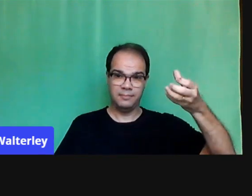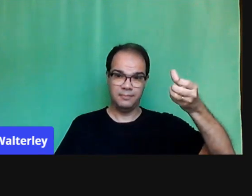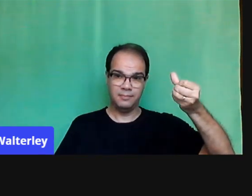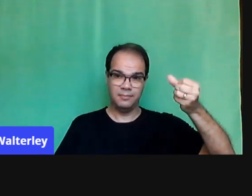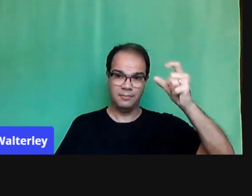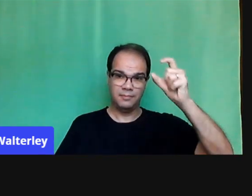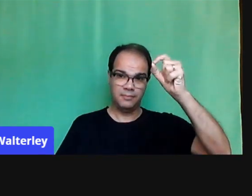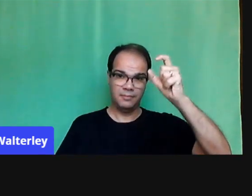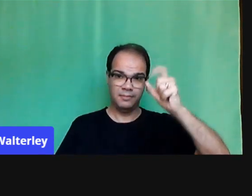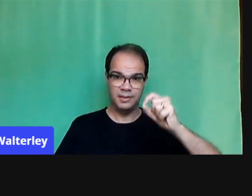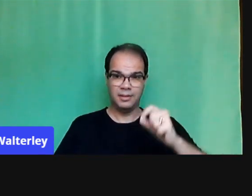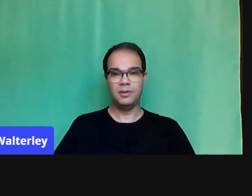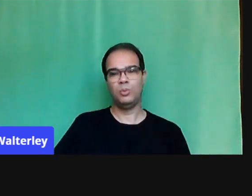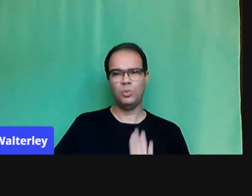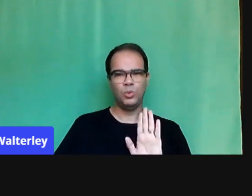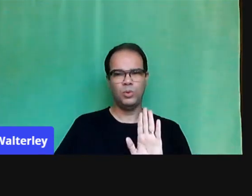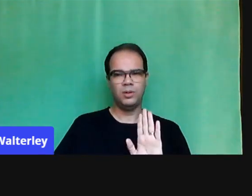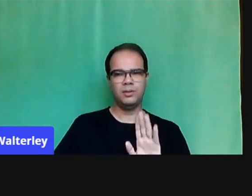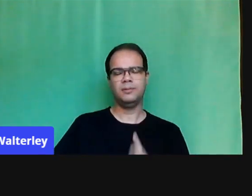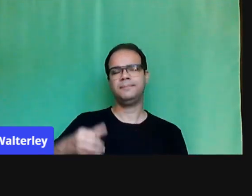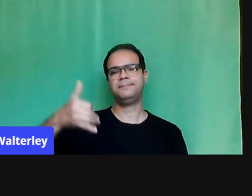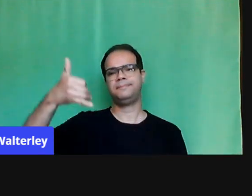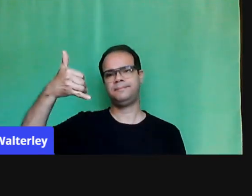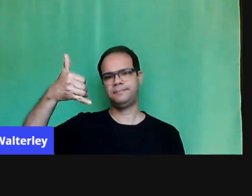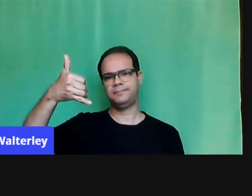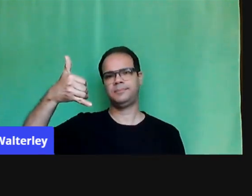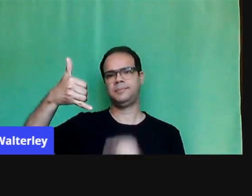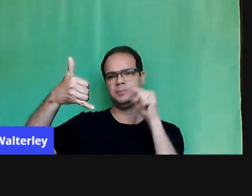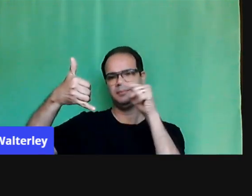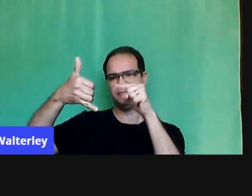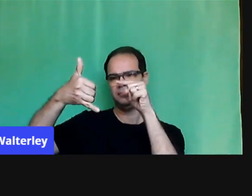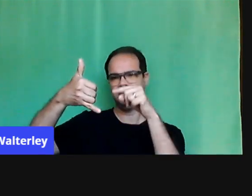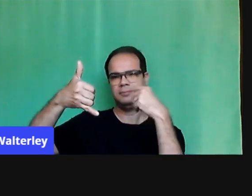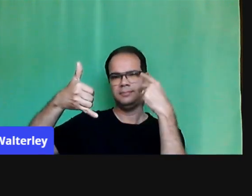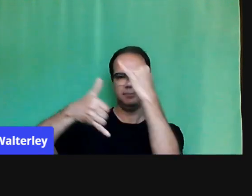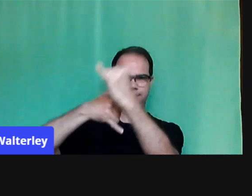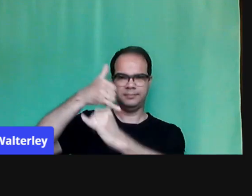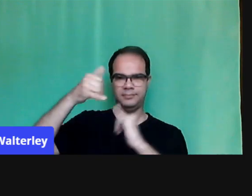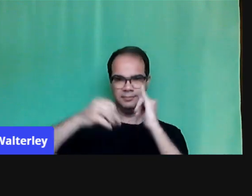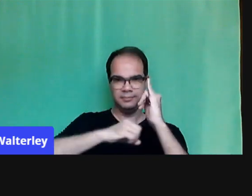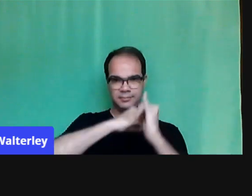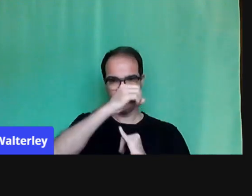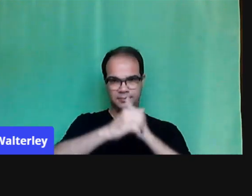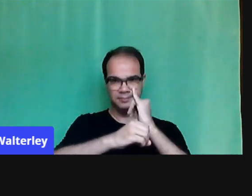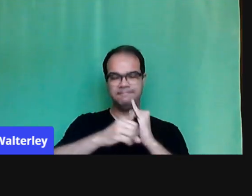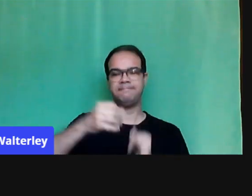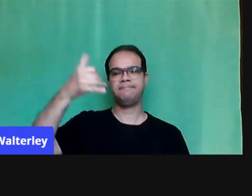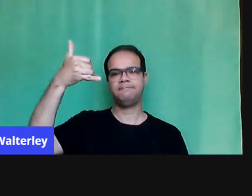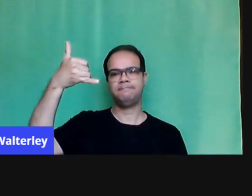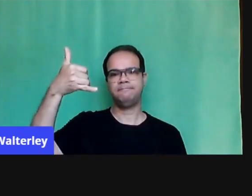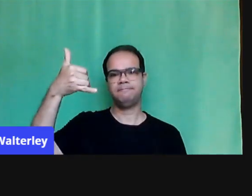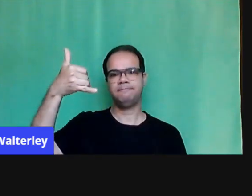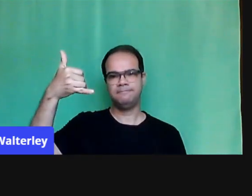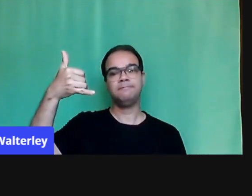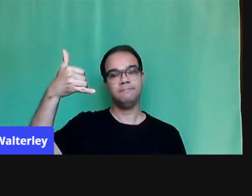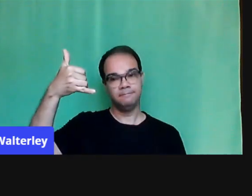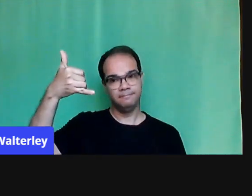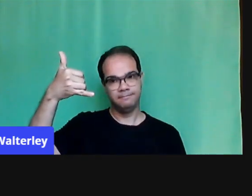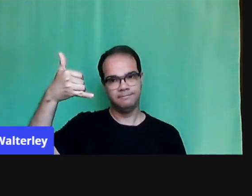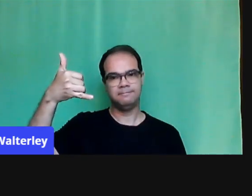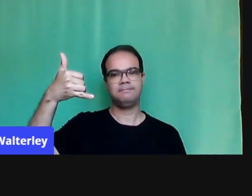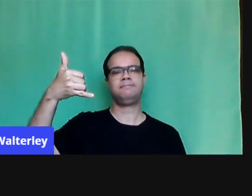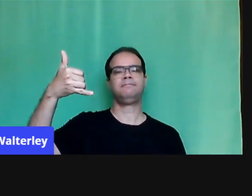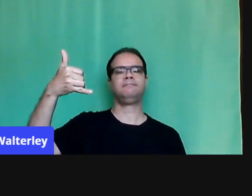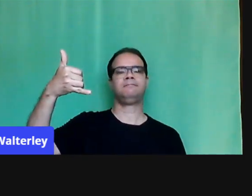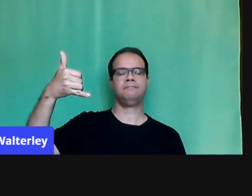por celular. Então, o canal de comunicação também está sendo via celular. Quando tem